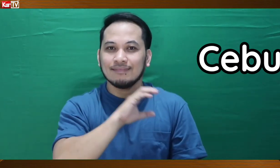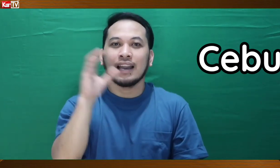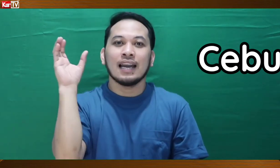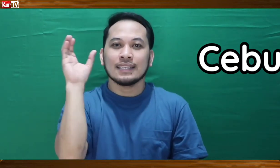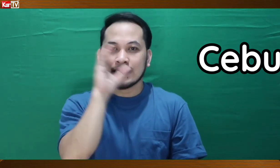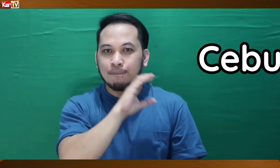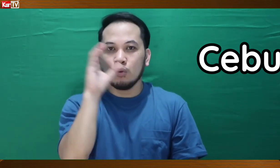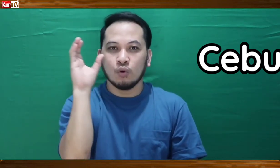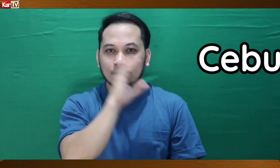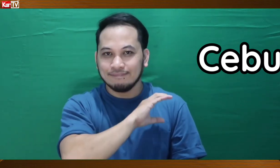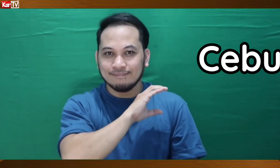Cebu.